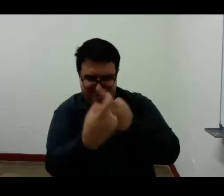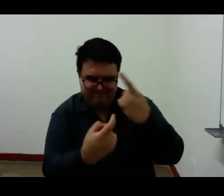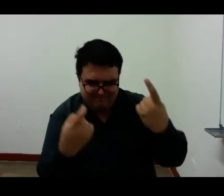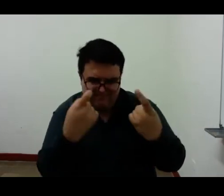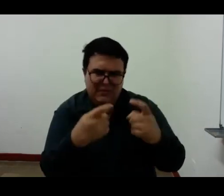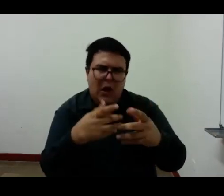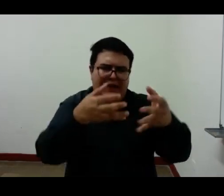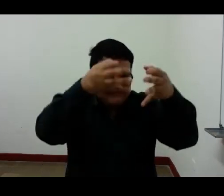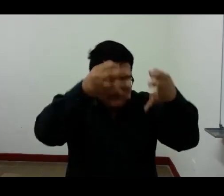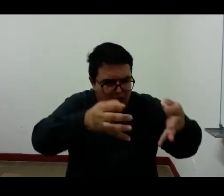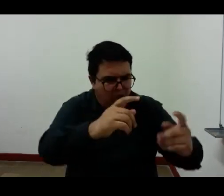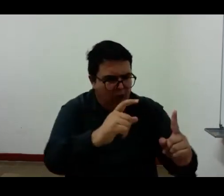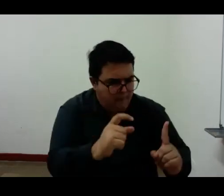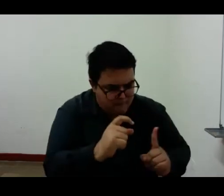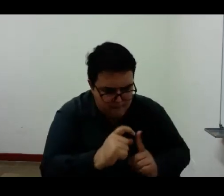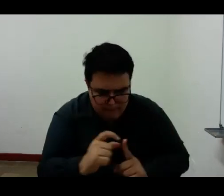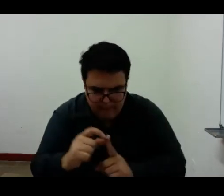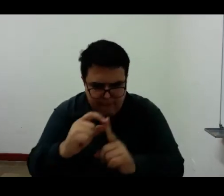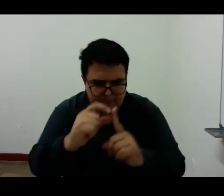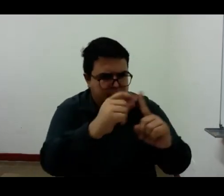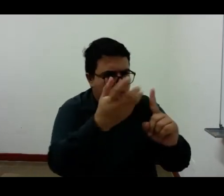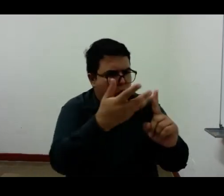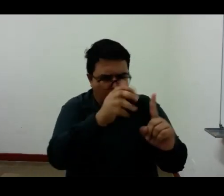del vestido de la significación